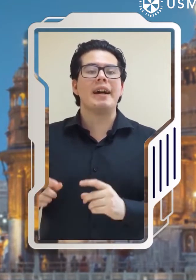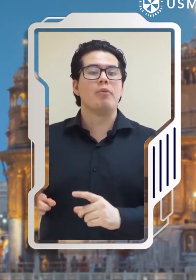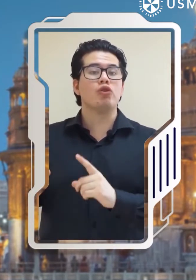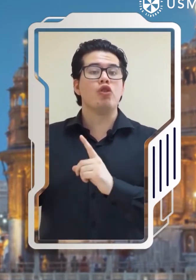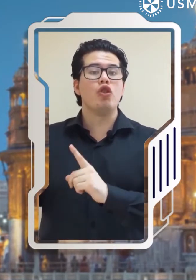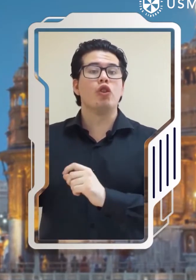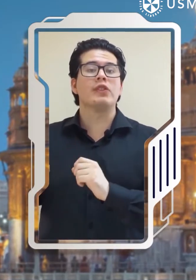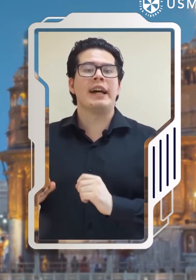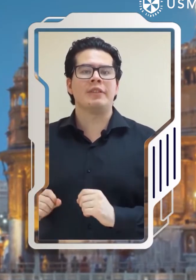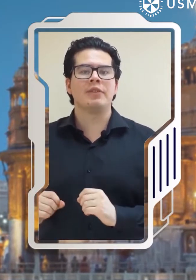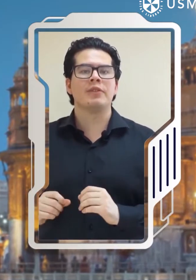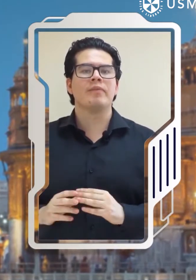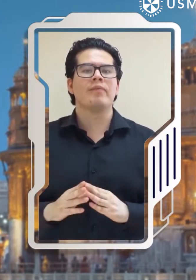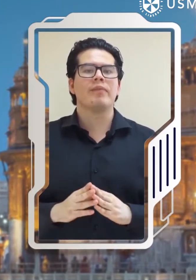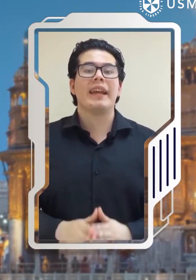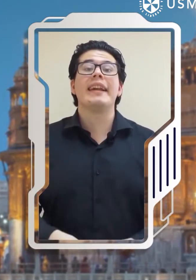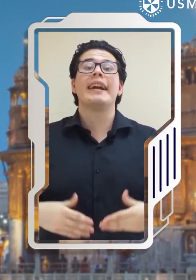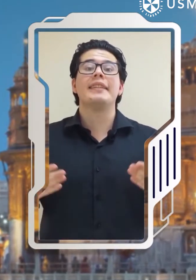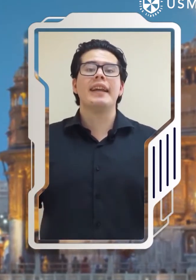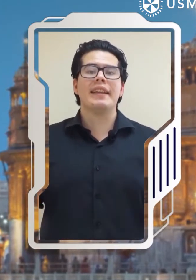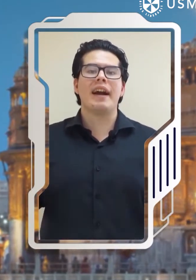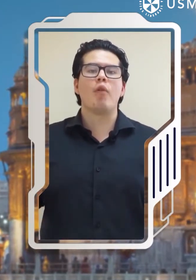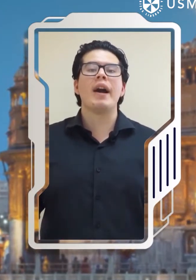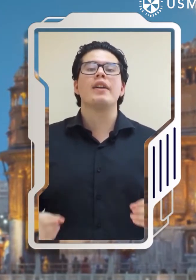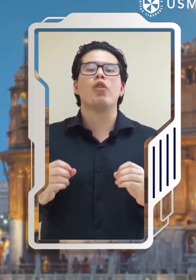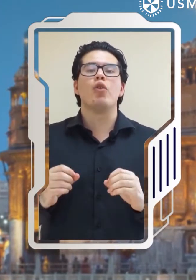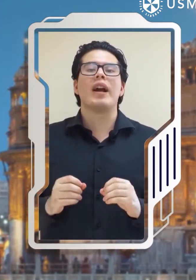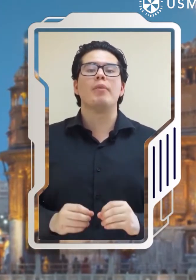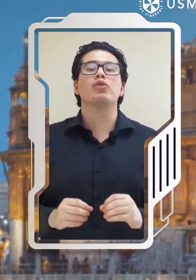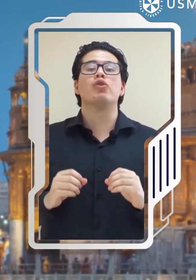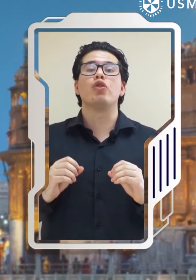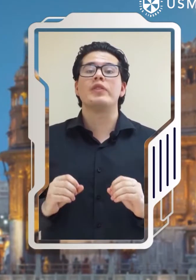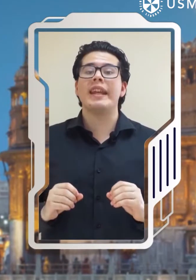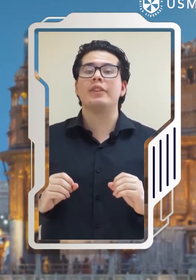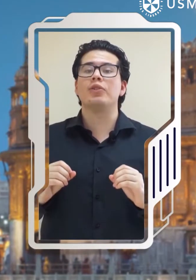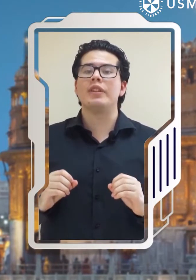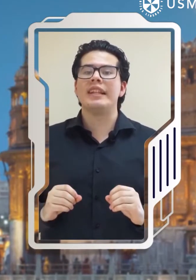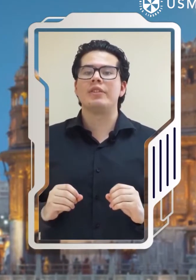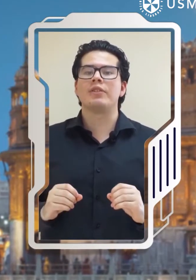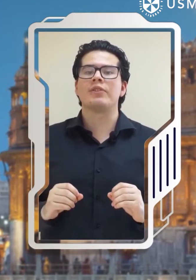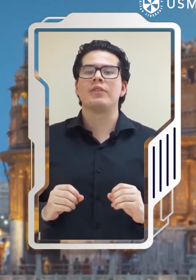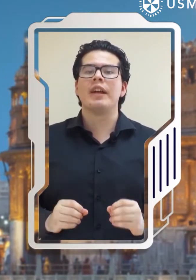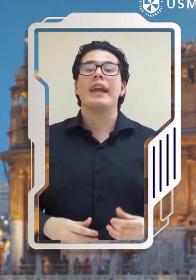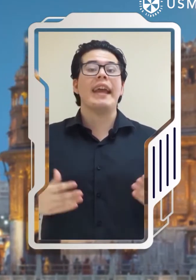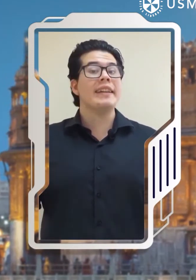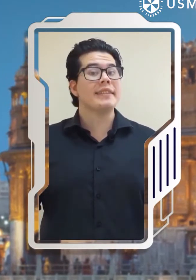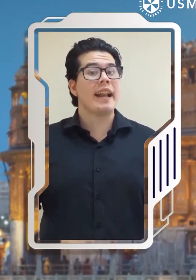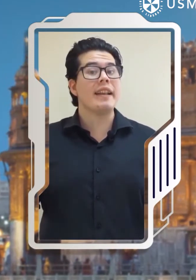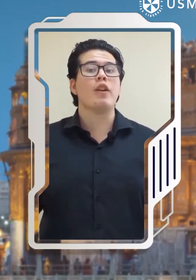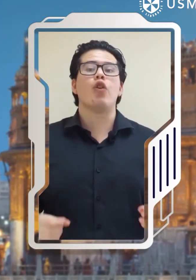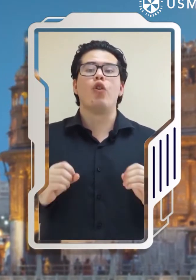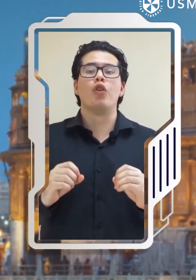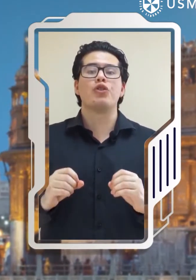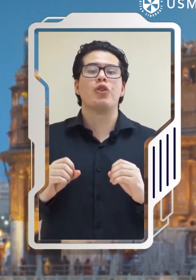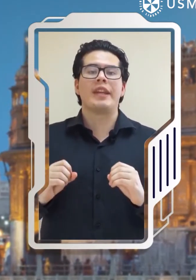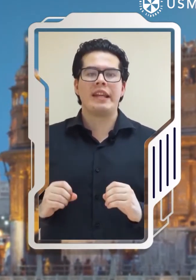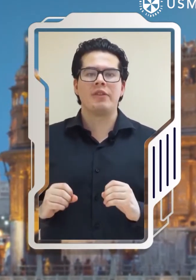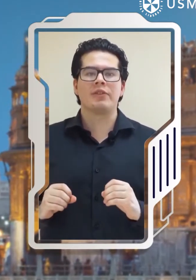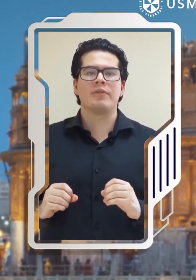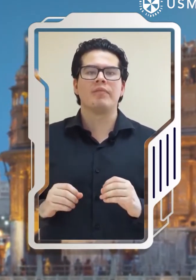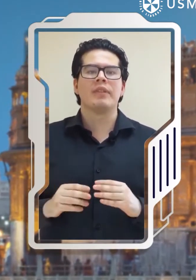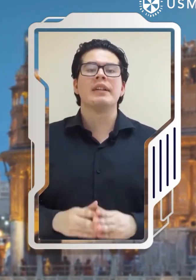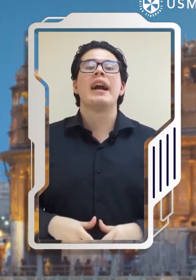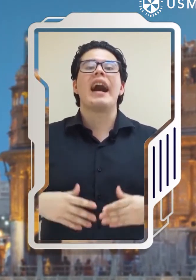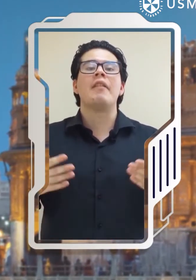completamos los datos En cantidad de agua colocamos 200 litros En sal, 8